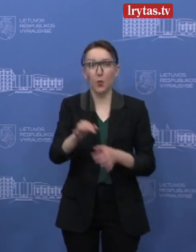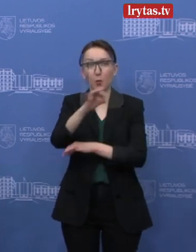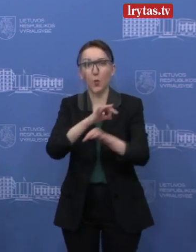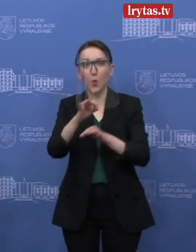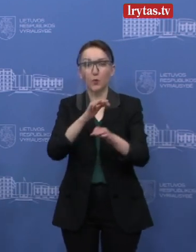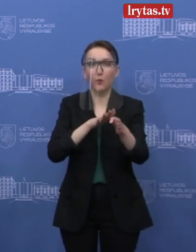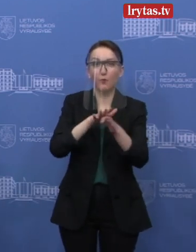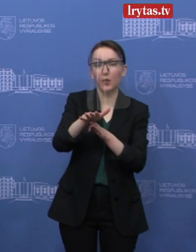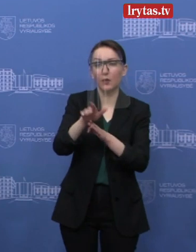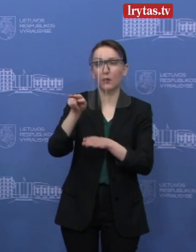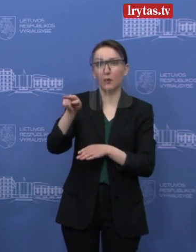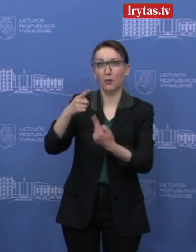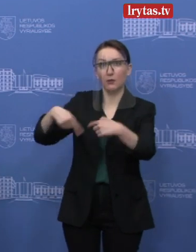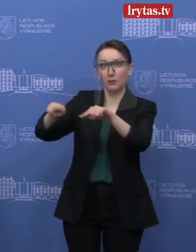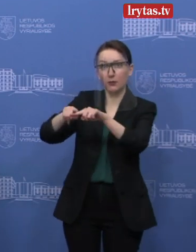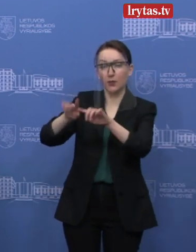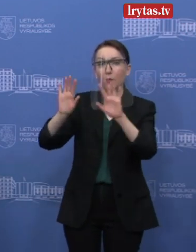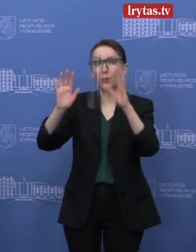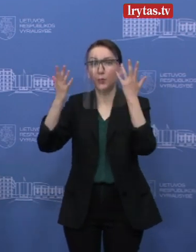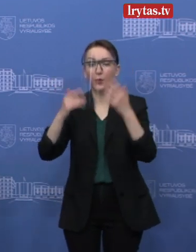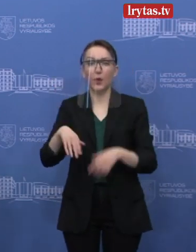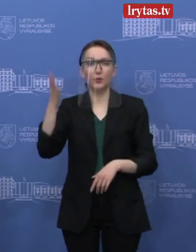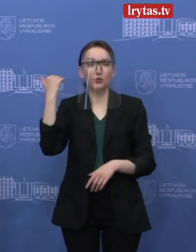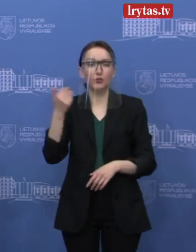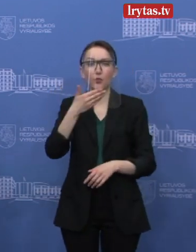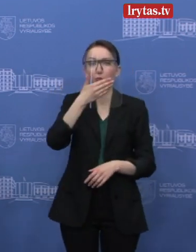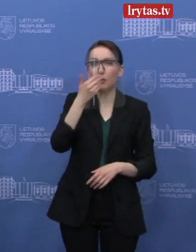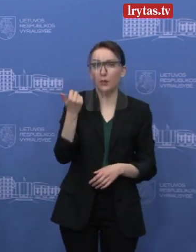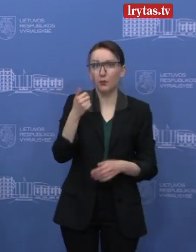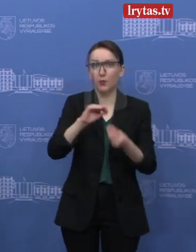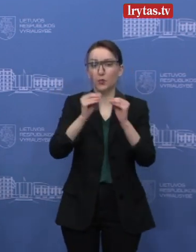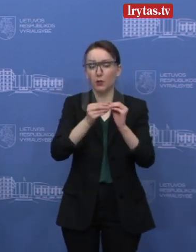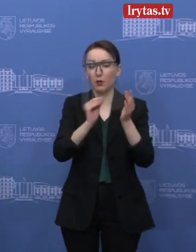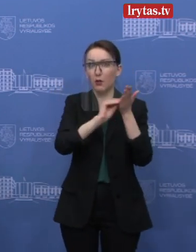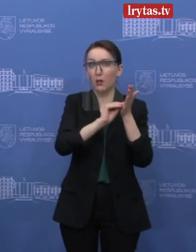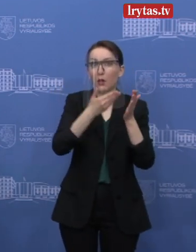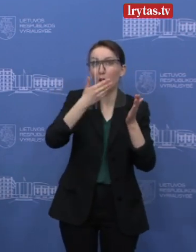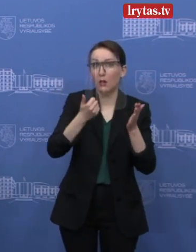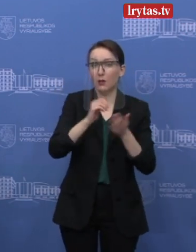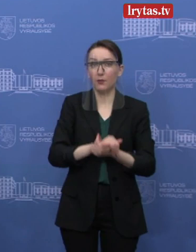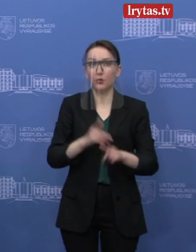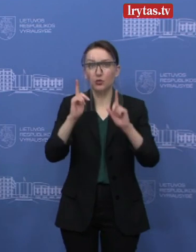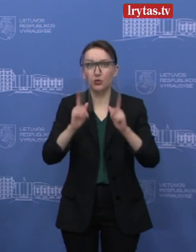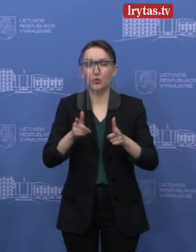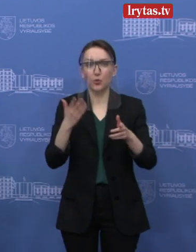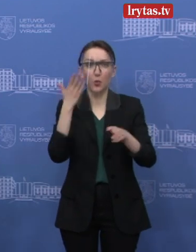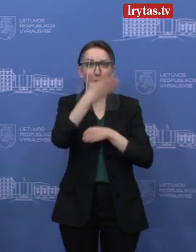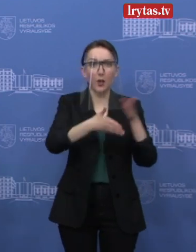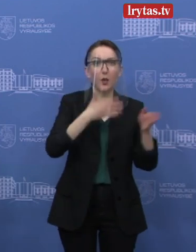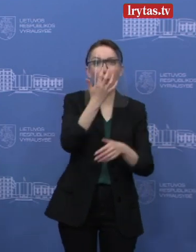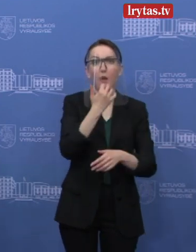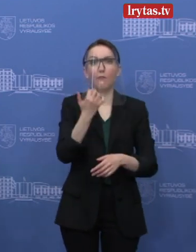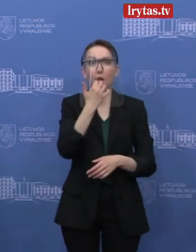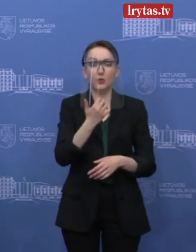vykdytojams, mūsų projektų vykdytojai, net jeigu tai ir nebūdavo numatyta jų finansavimo sutartyse, iš tiesų kreipiasi dėl